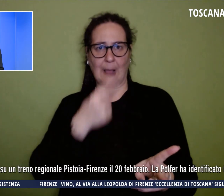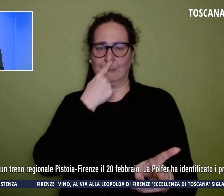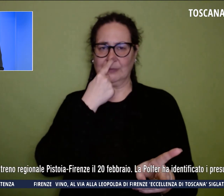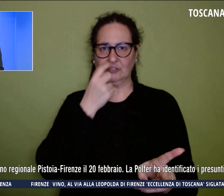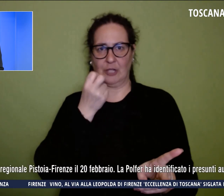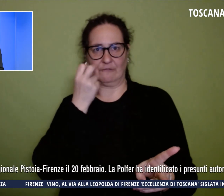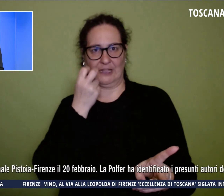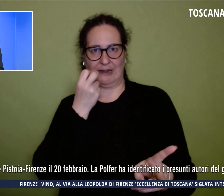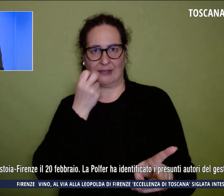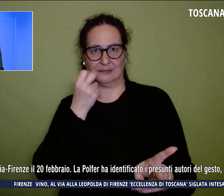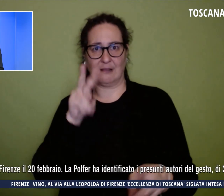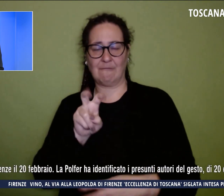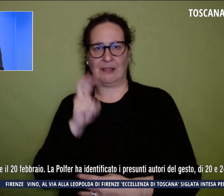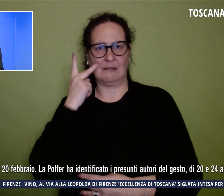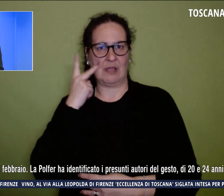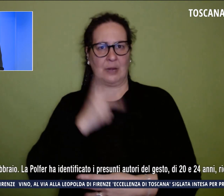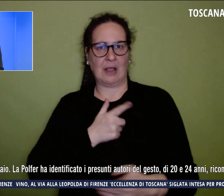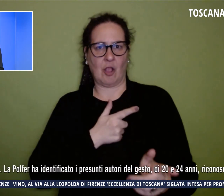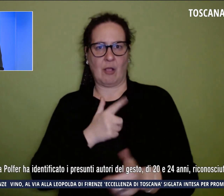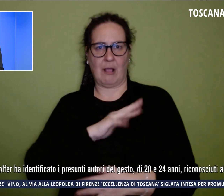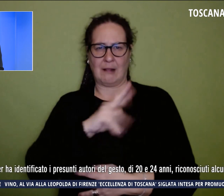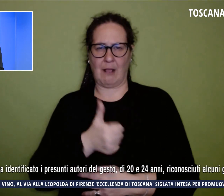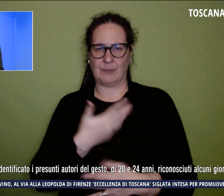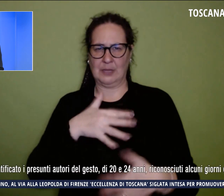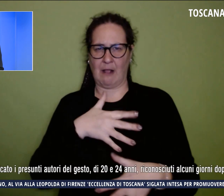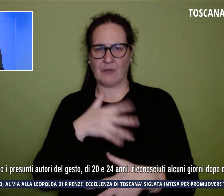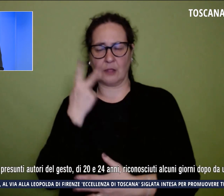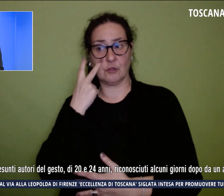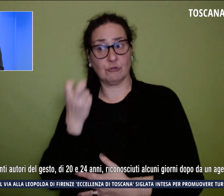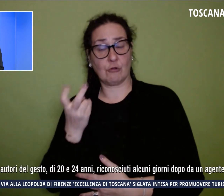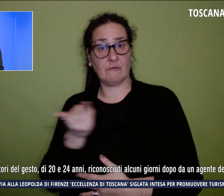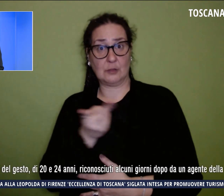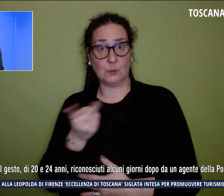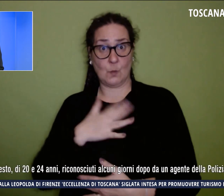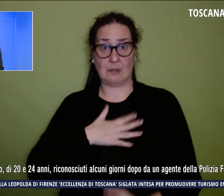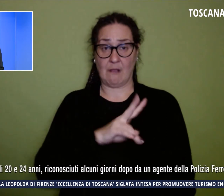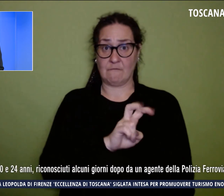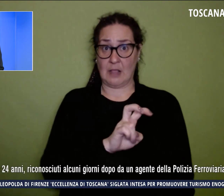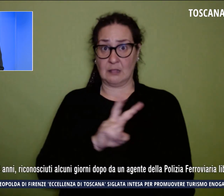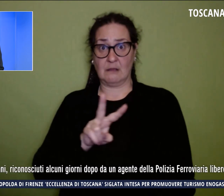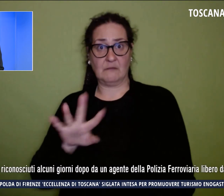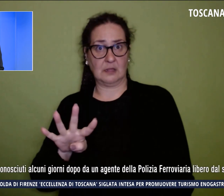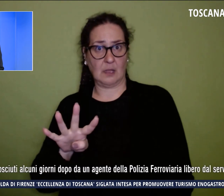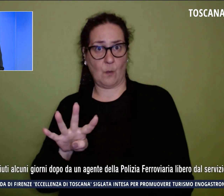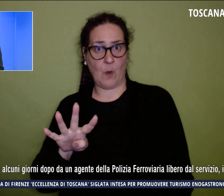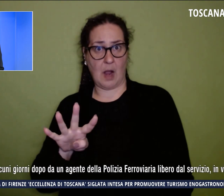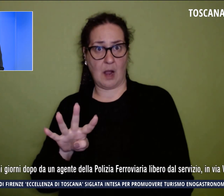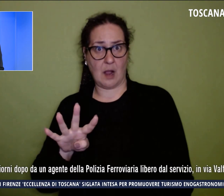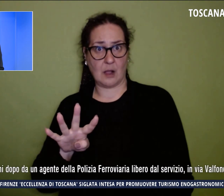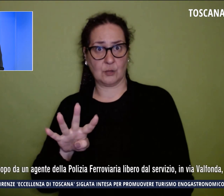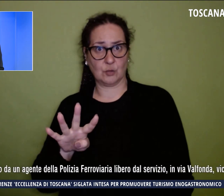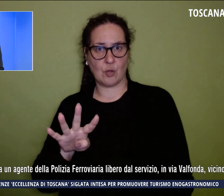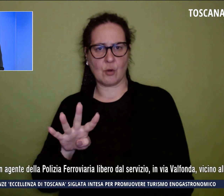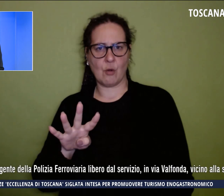Polfer ha identificato i presunti autori del gesto di 20 e 24 anni. Riconosciuti alcuni giorni dopo da un